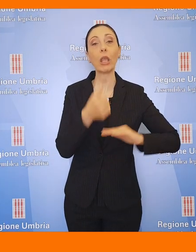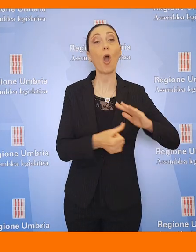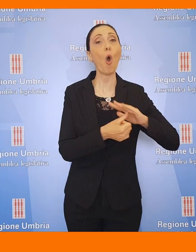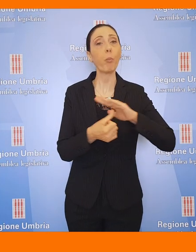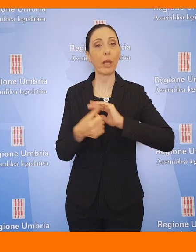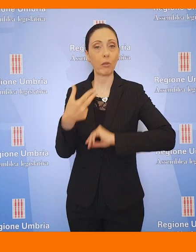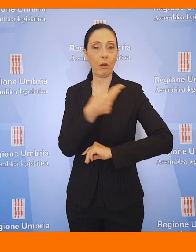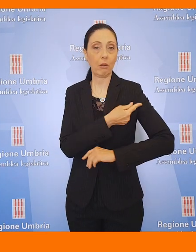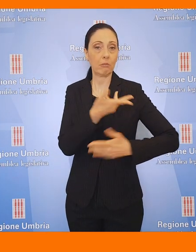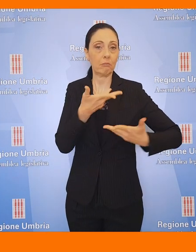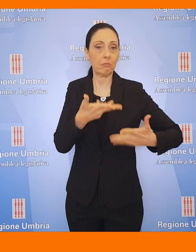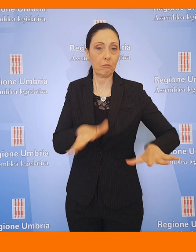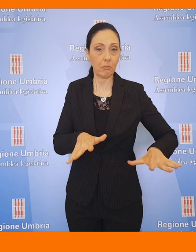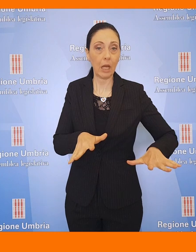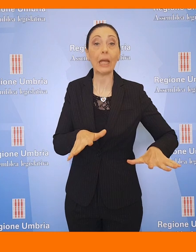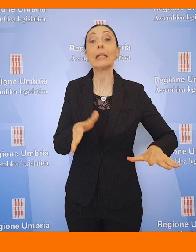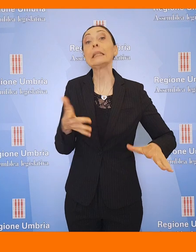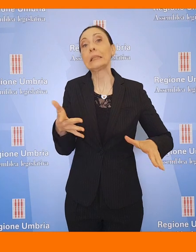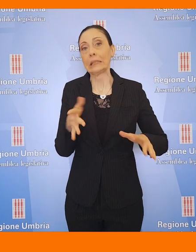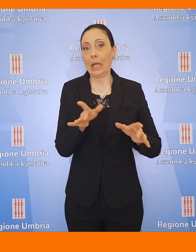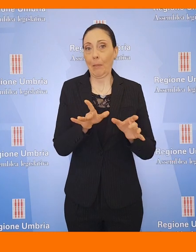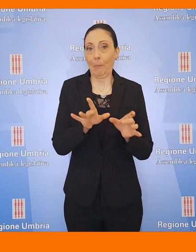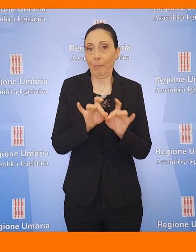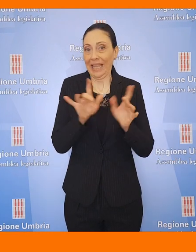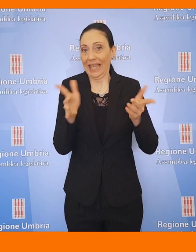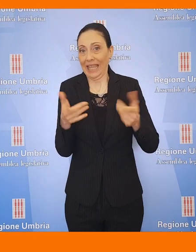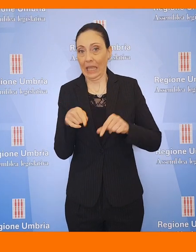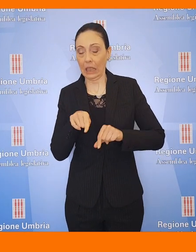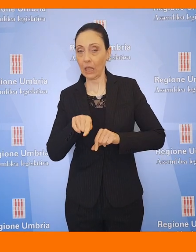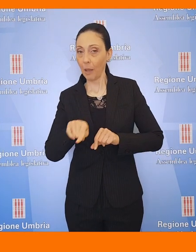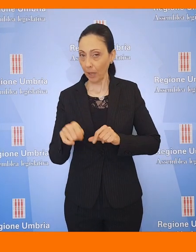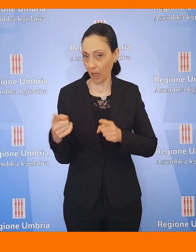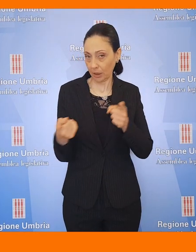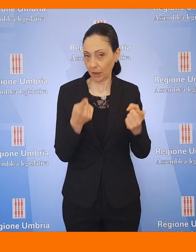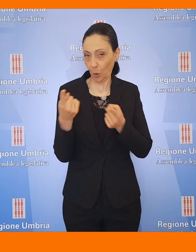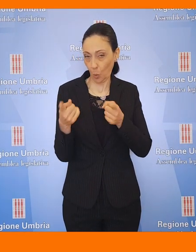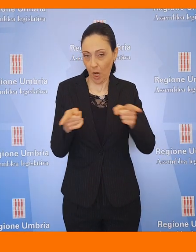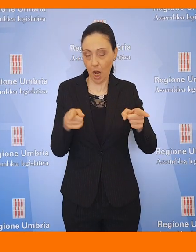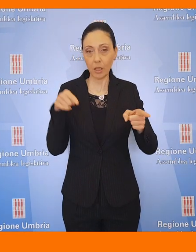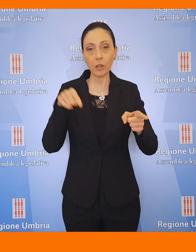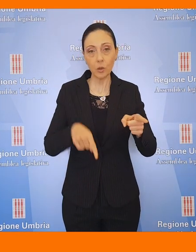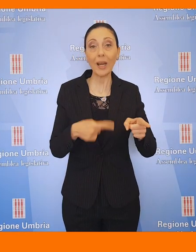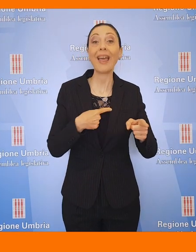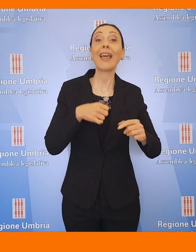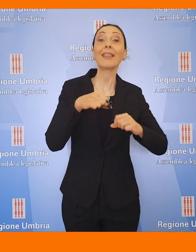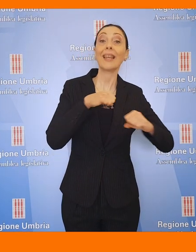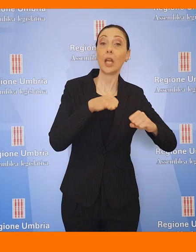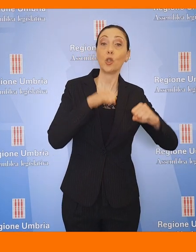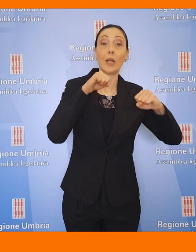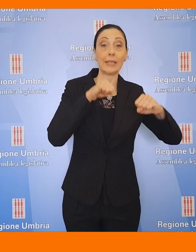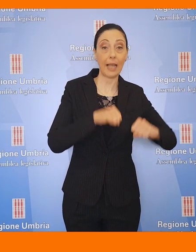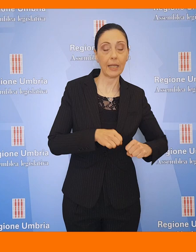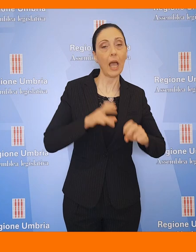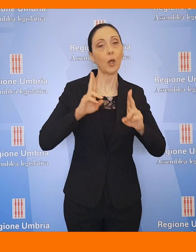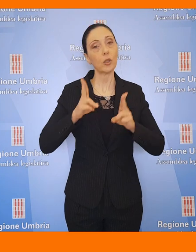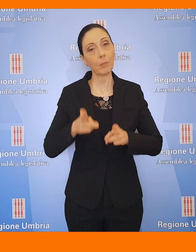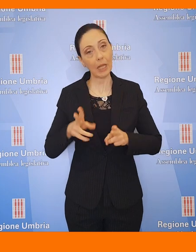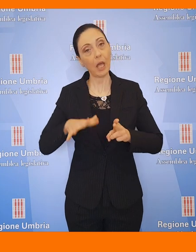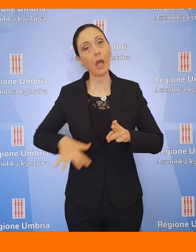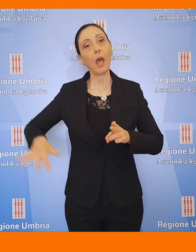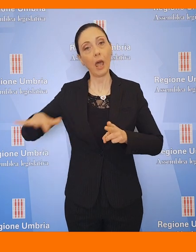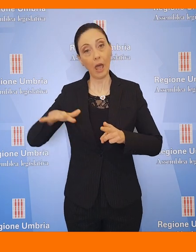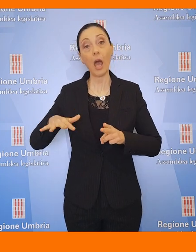vaccinati. In particolari condizioni epidemiologiche o ambientali, le direzioni sanitari ospedaliere o territoriali,